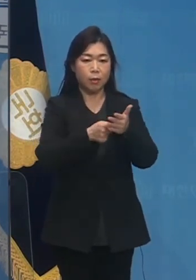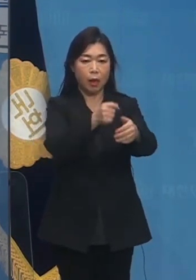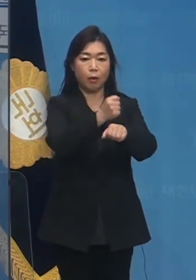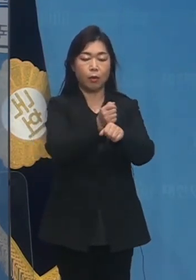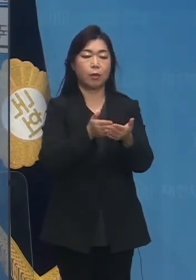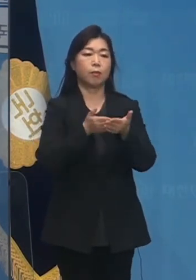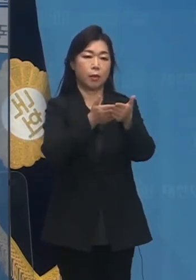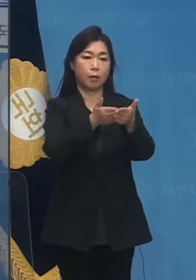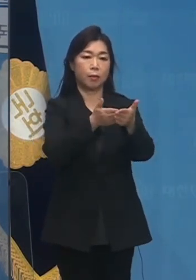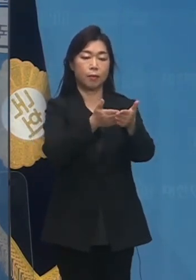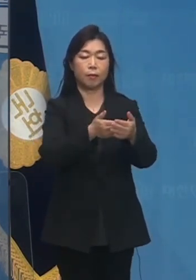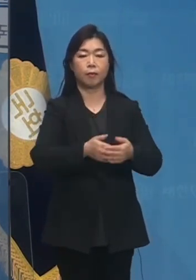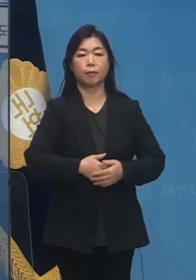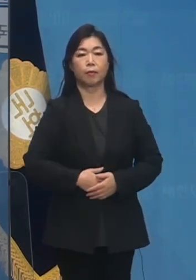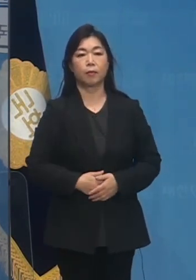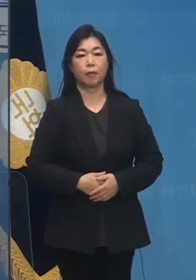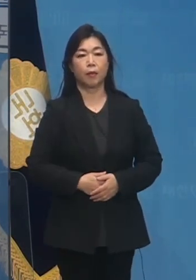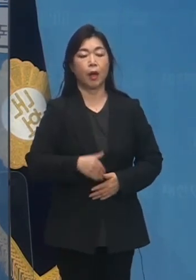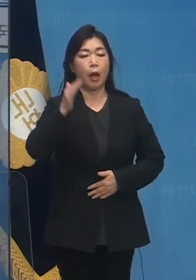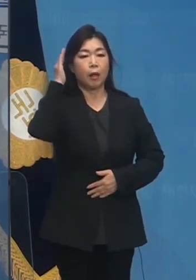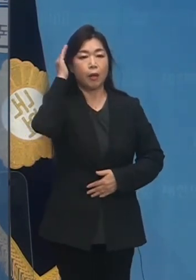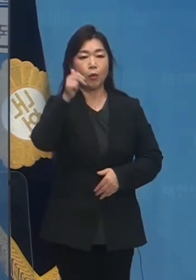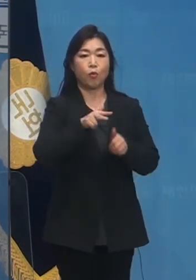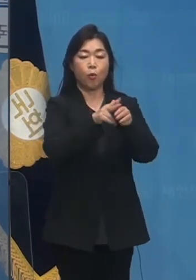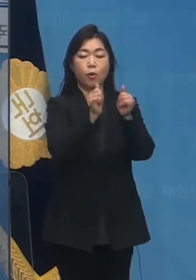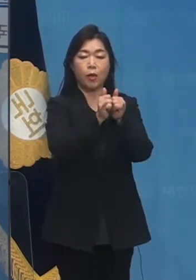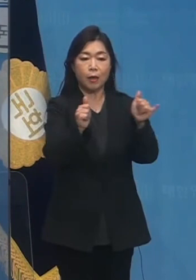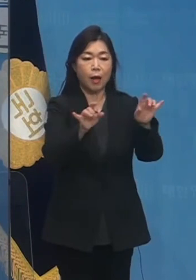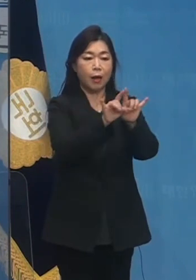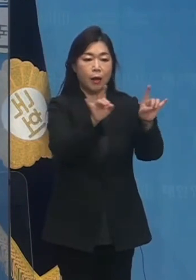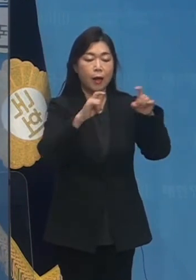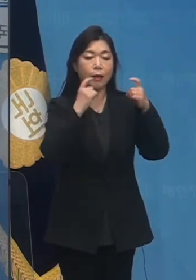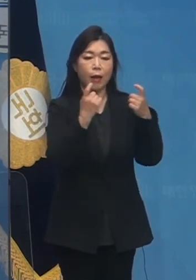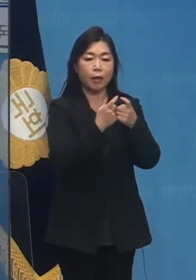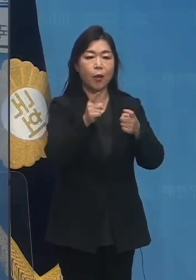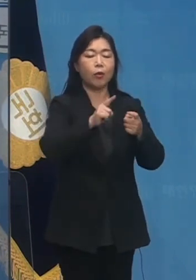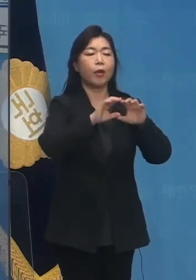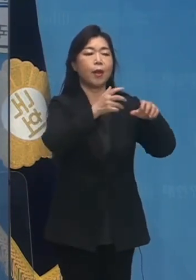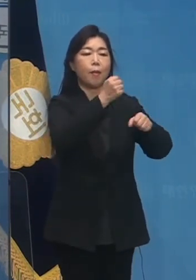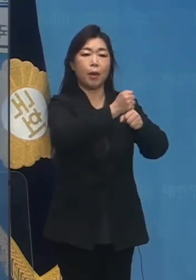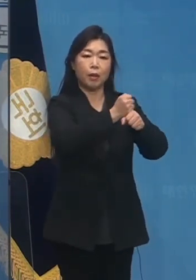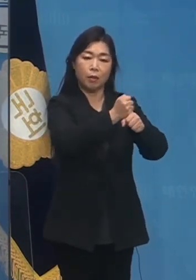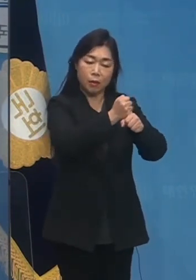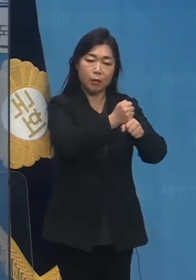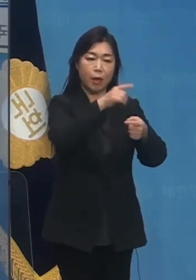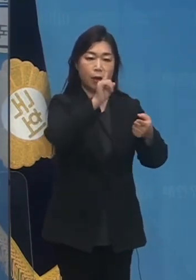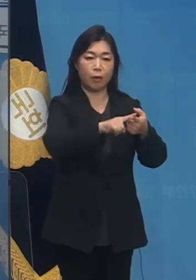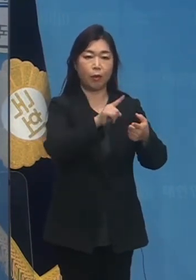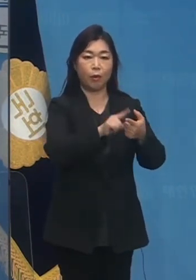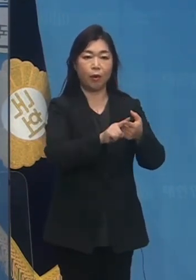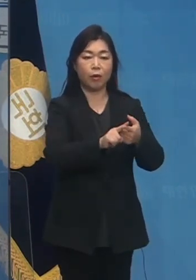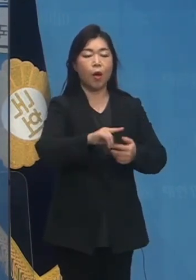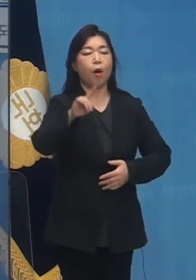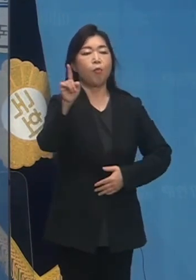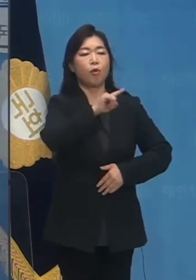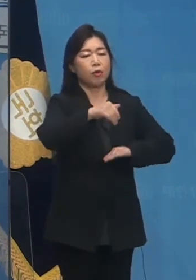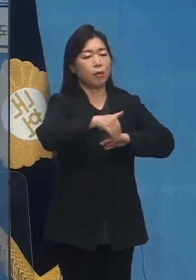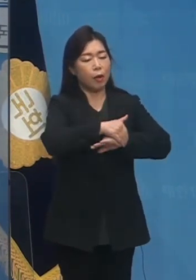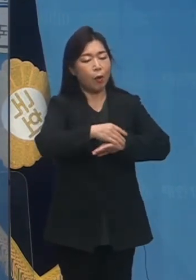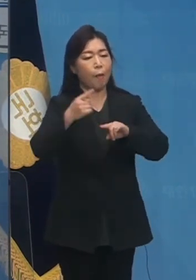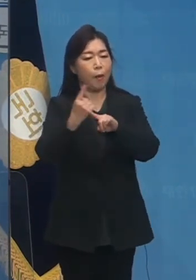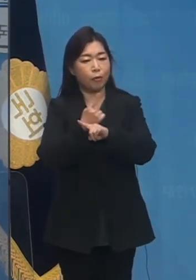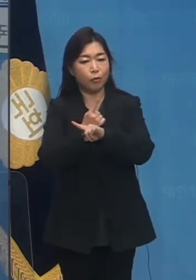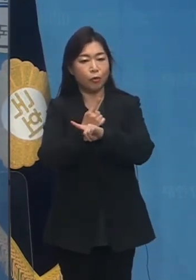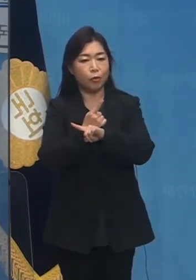것을 제안합니다. 대통령 후보들은 각자 어떤 나라를 만들 것인지, 무엇을 고치고